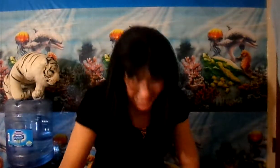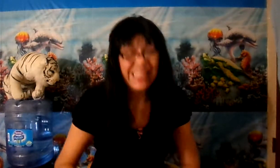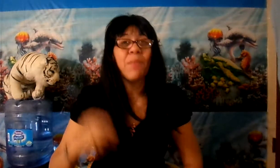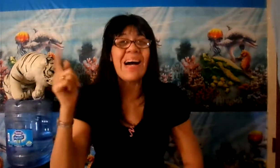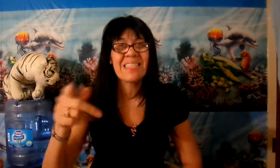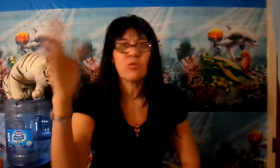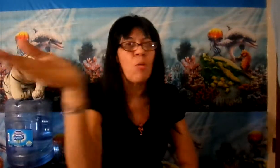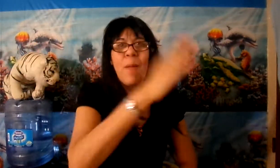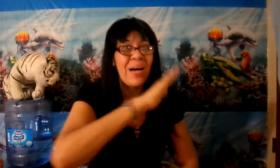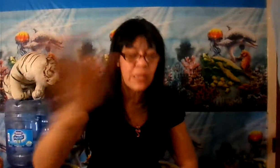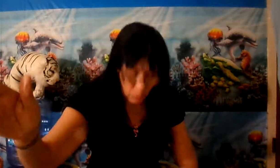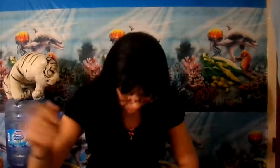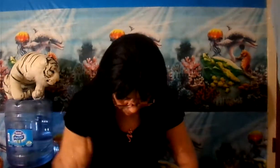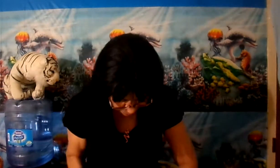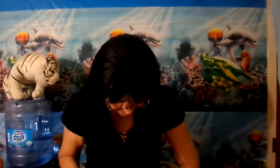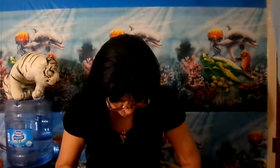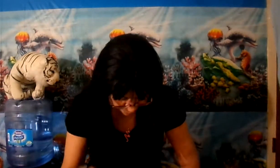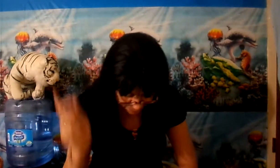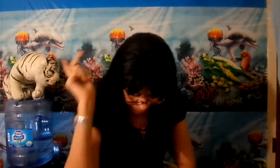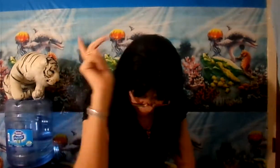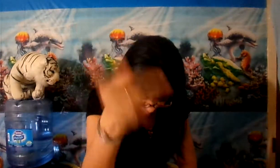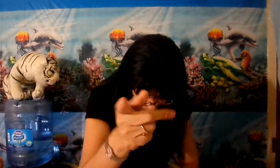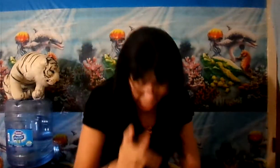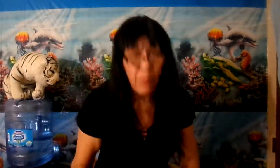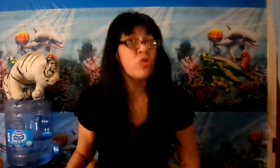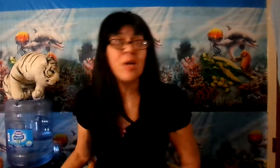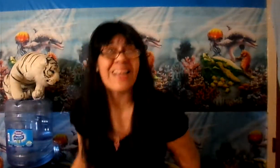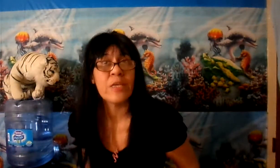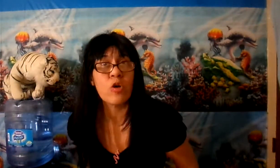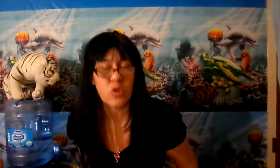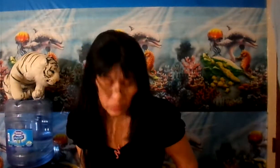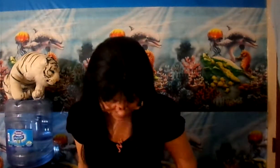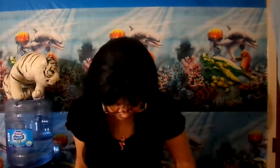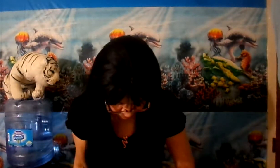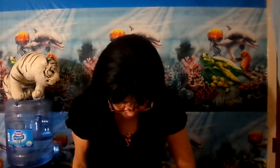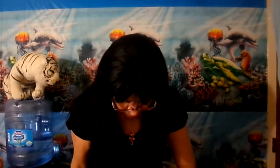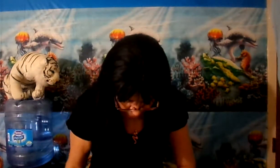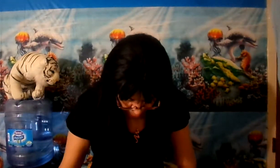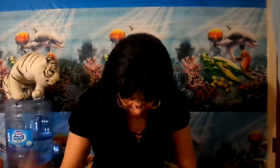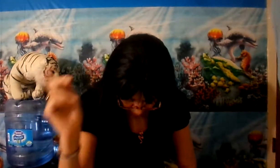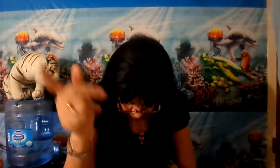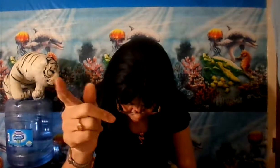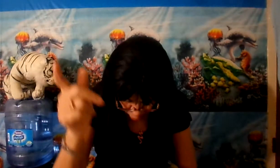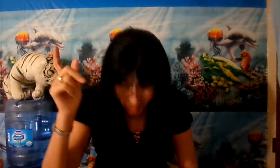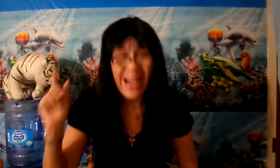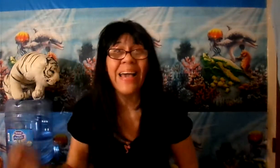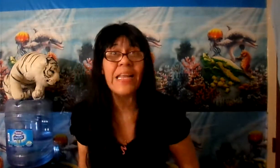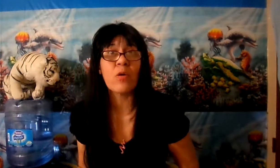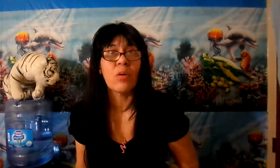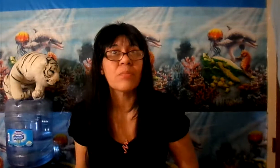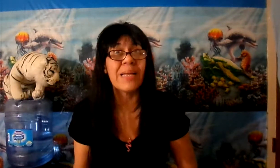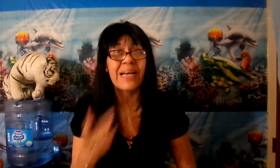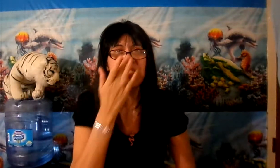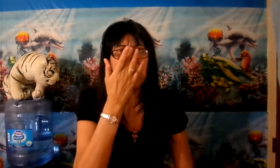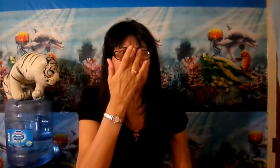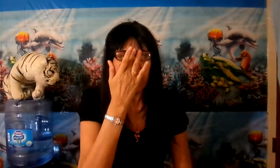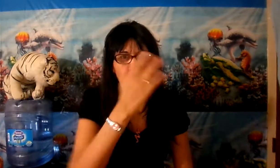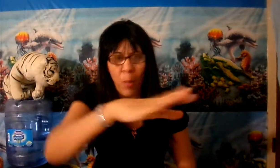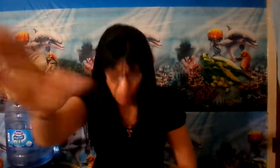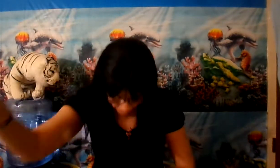de base, no vas para ningún lado. Hay muchos religiosos, hay muchos evangélicos, ¿verdad que sí? Los vemos por